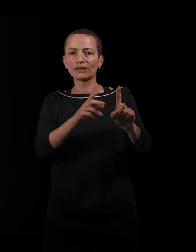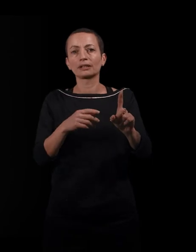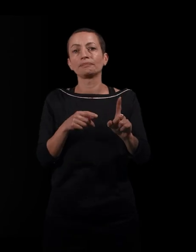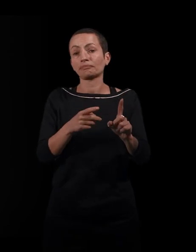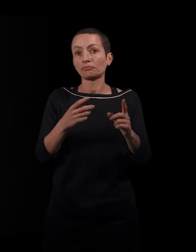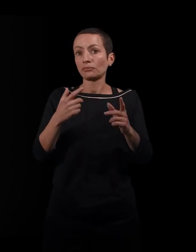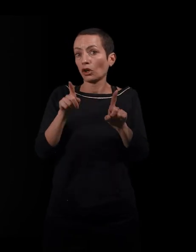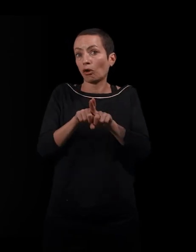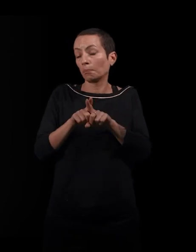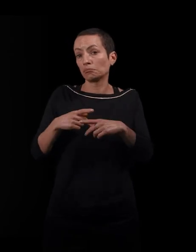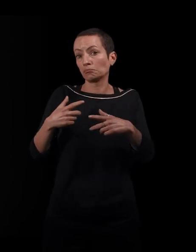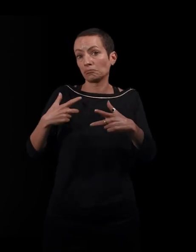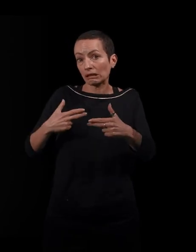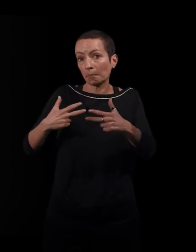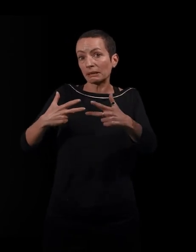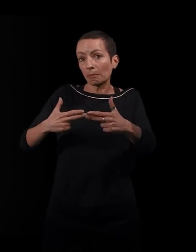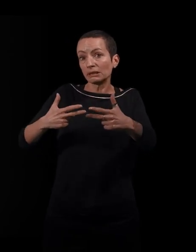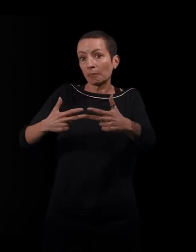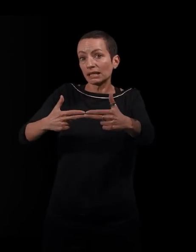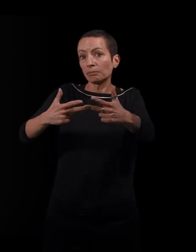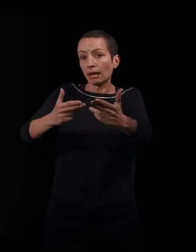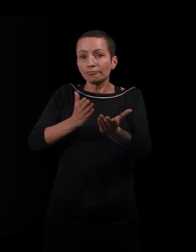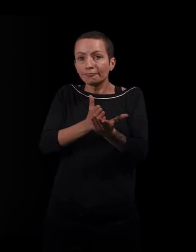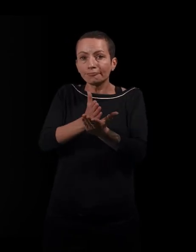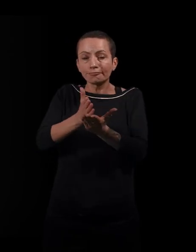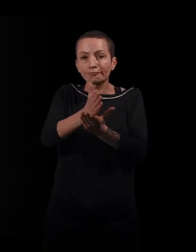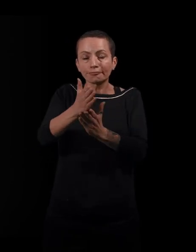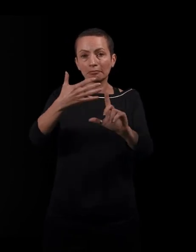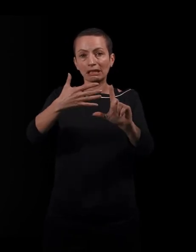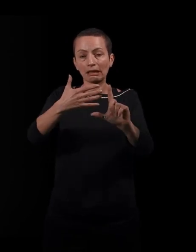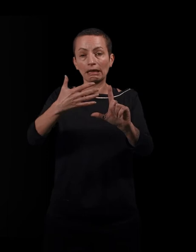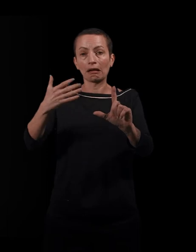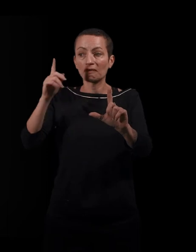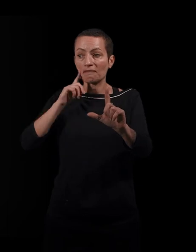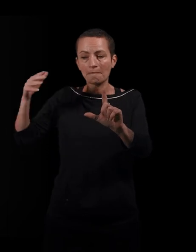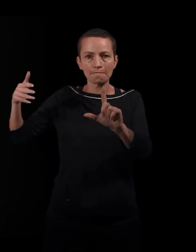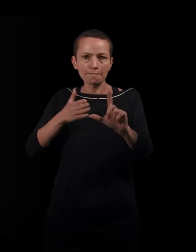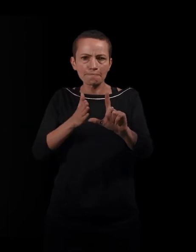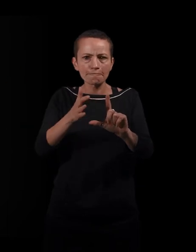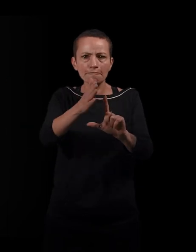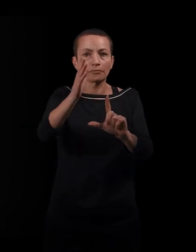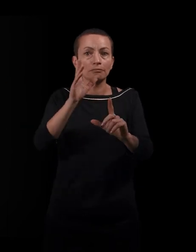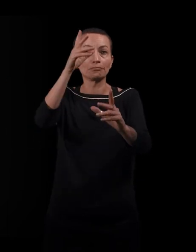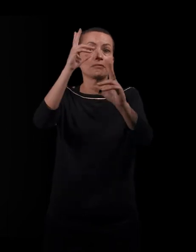des circulations méditerranéennes de ces femmes vers l'Europe. Et vous voulez